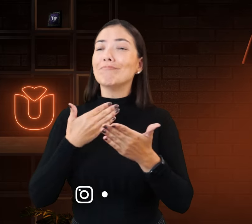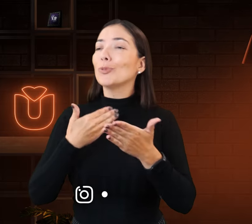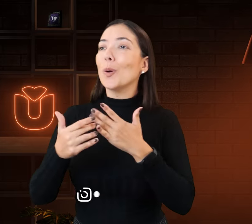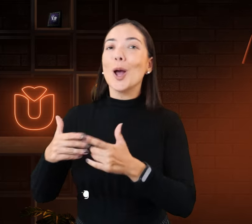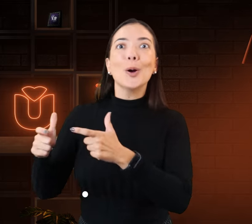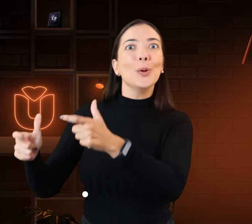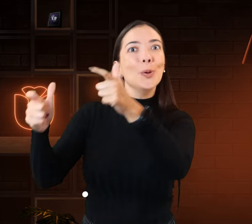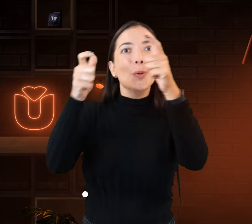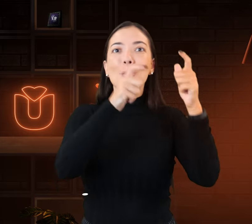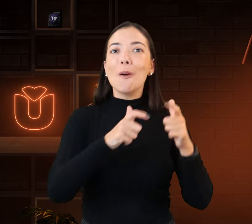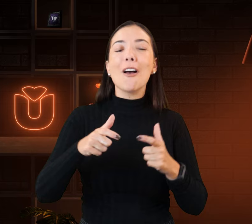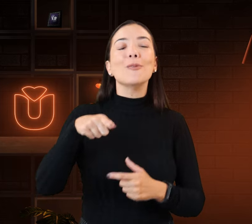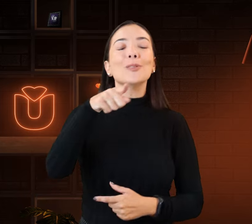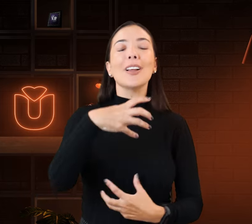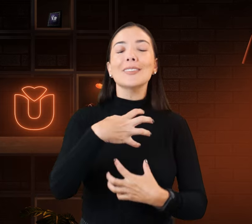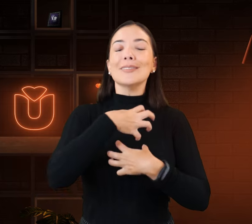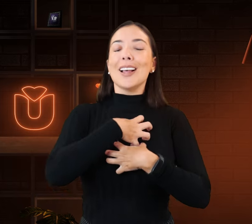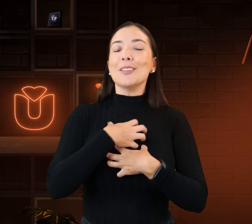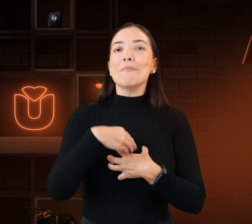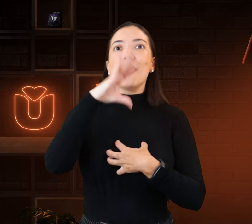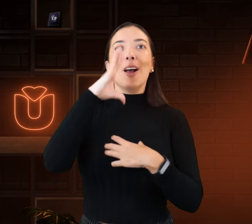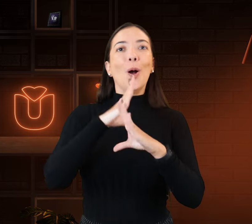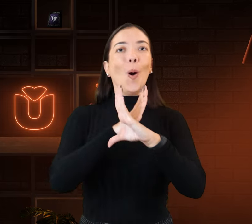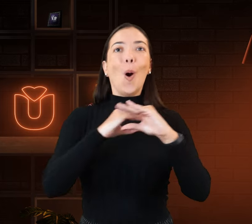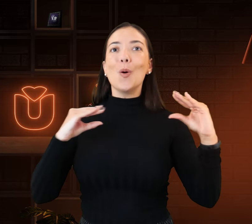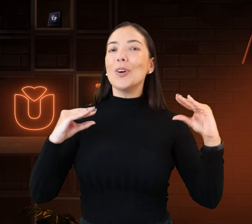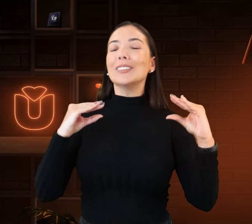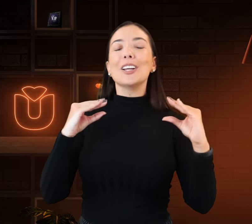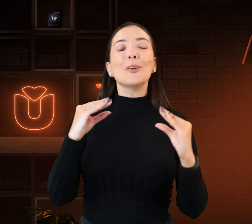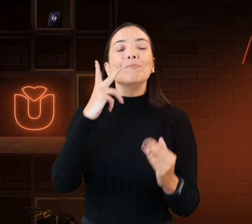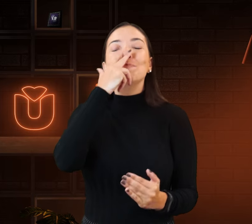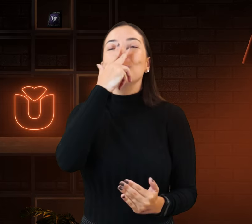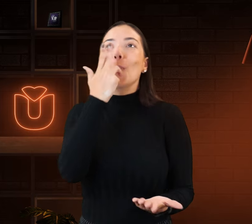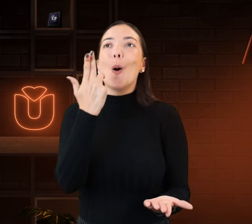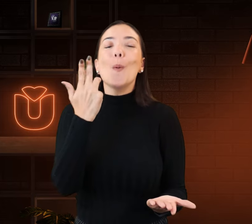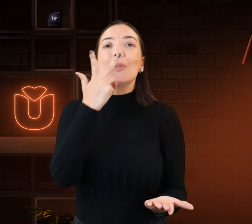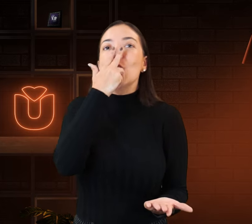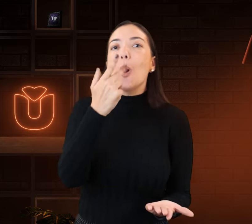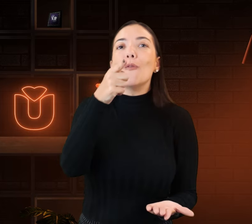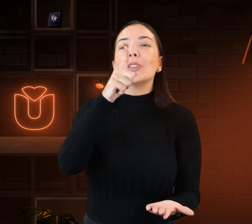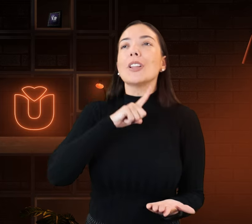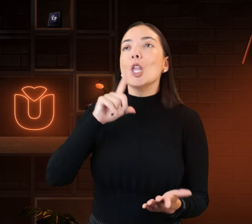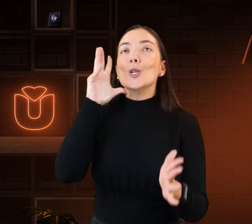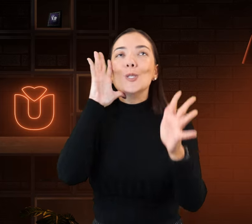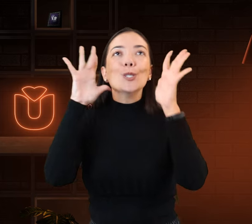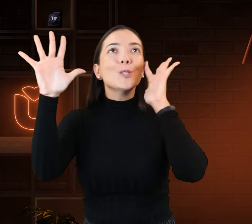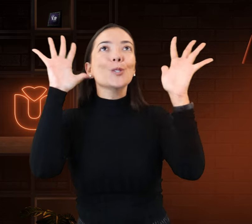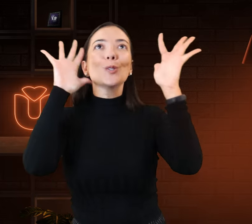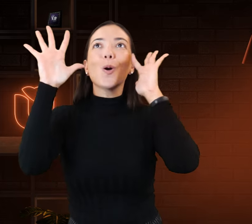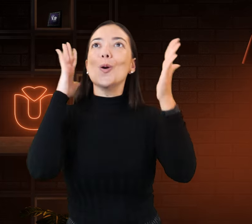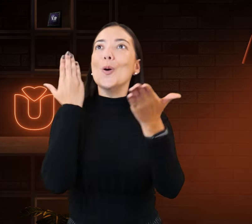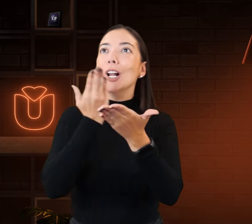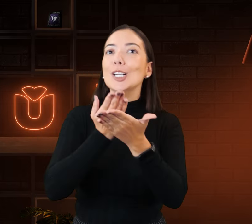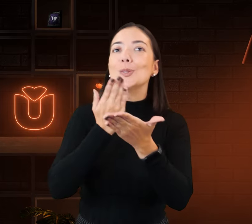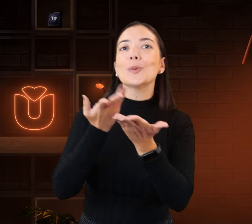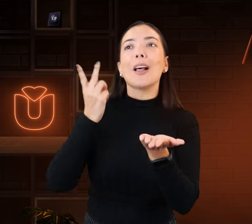Onde você está. Porque é muito confortável. Você tem o sonho de estudar, se formar